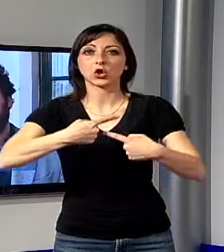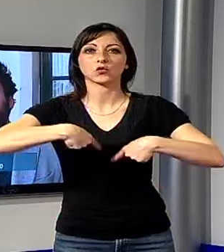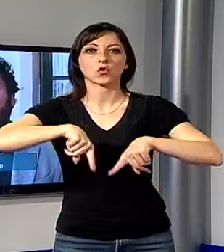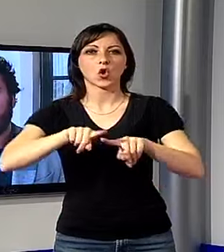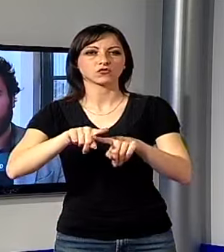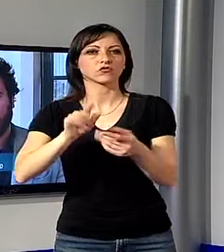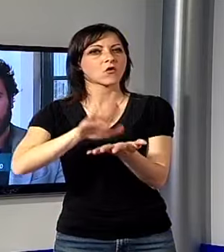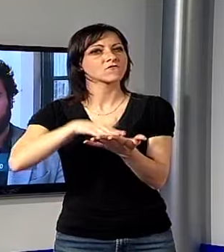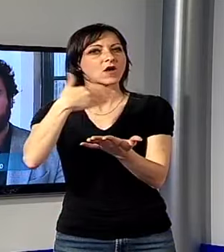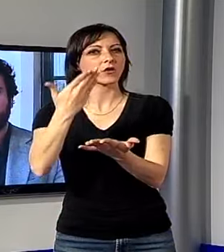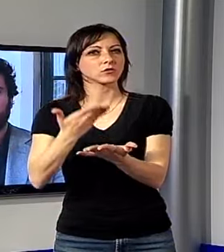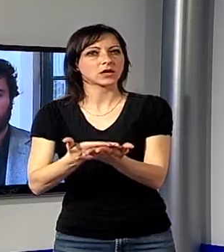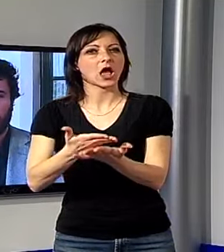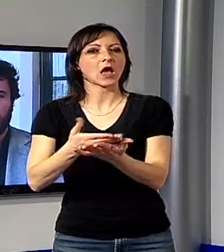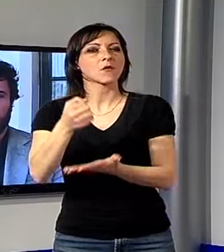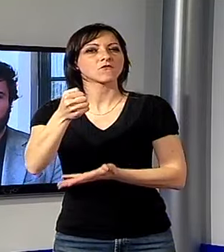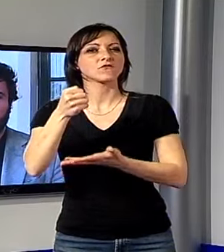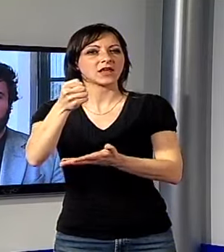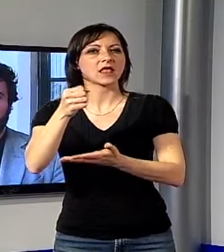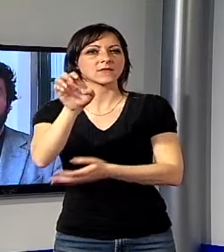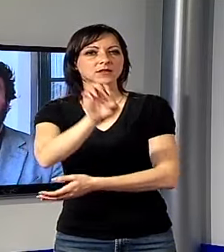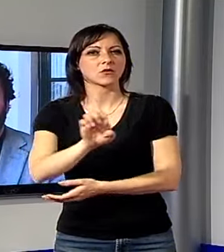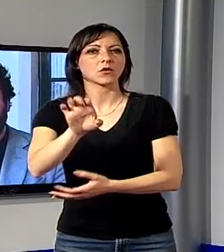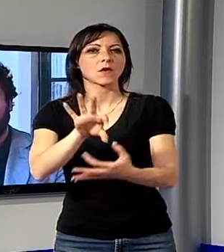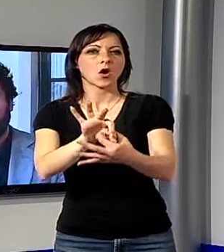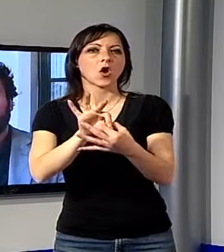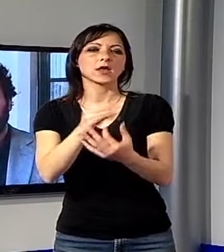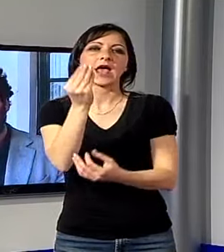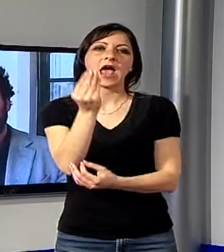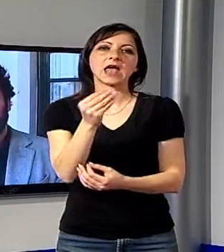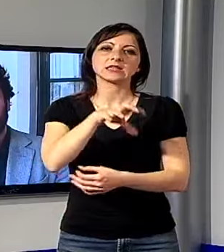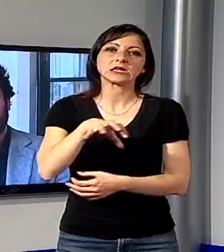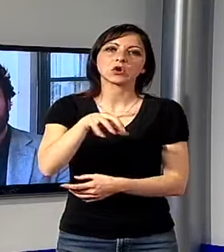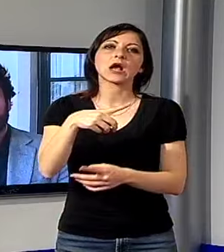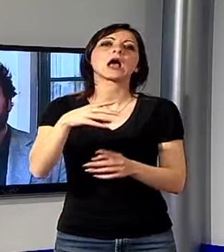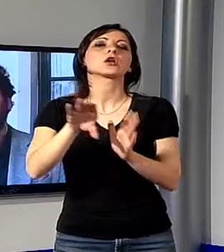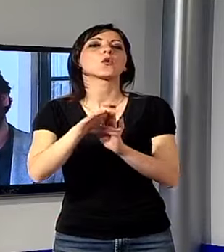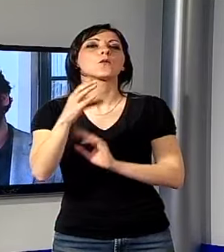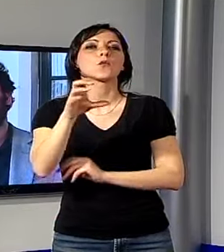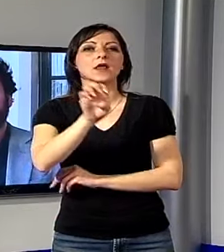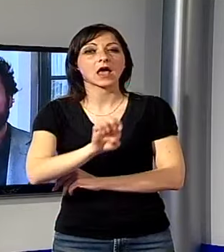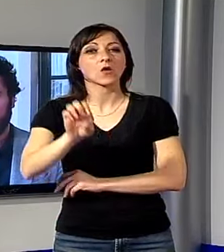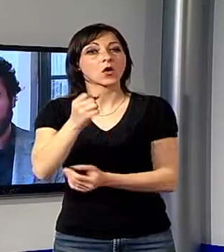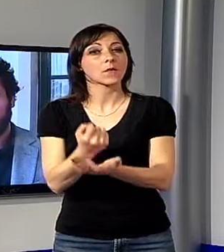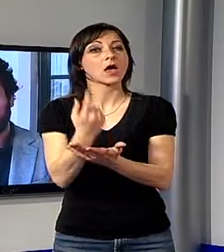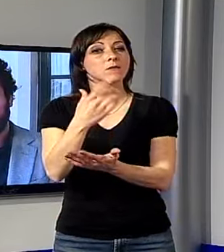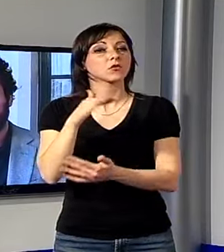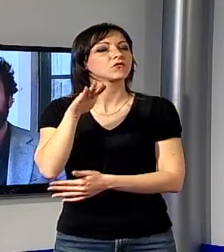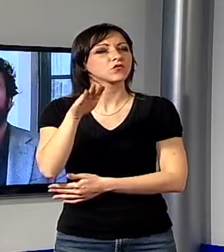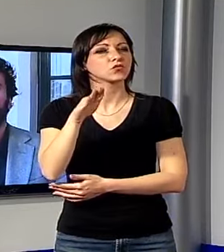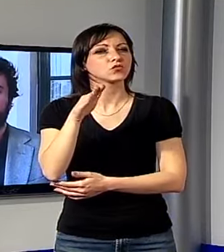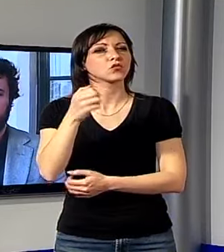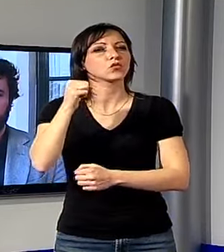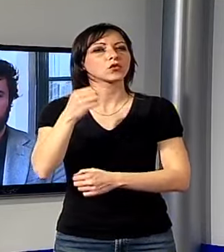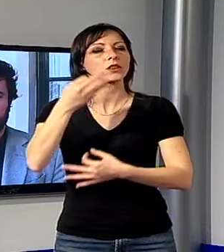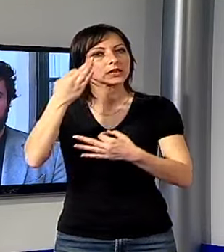valutiamo che i finanziamenti europei, i rapporti tra enti locali, comuni e Europa sarà sempre più importante di qui in avanti e quindi ci